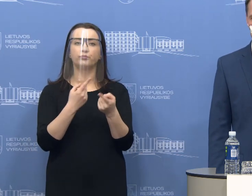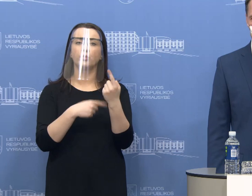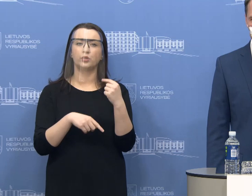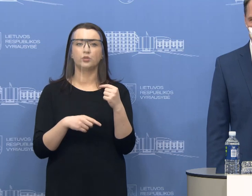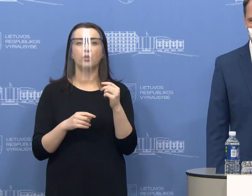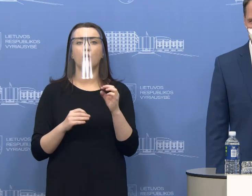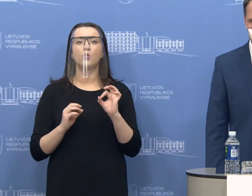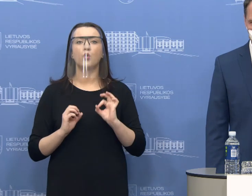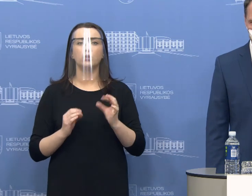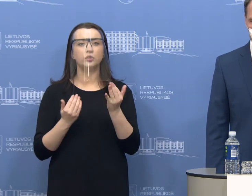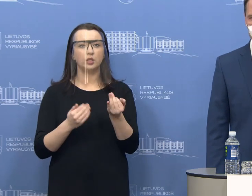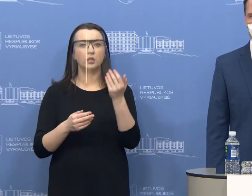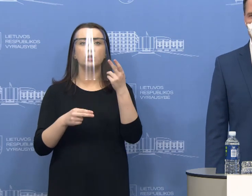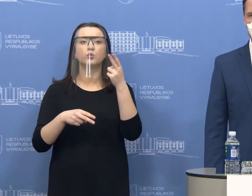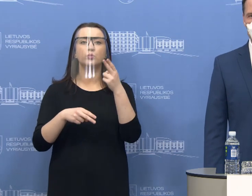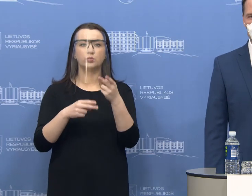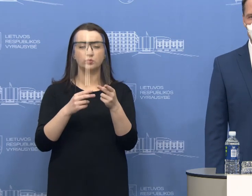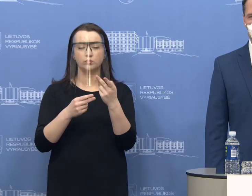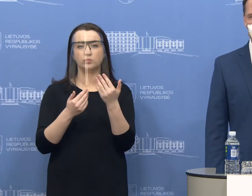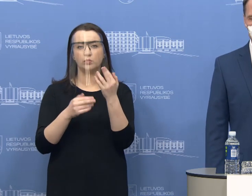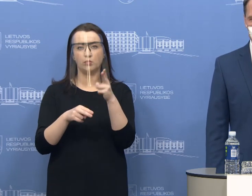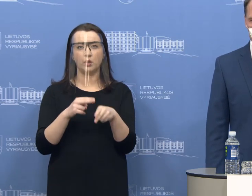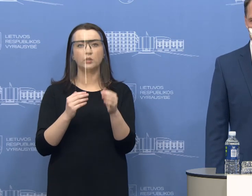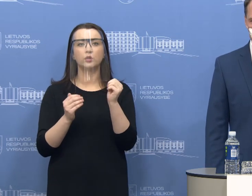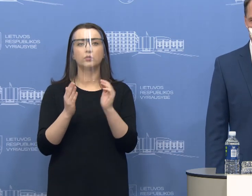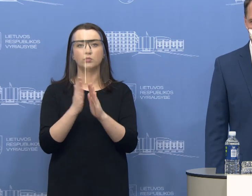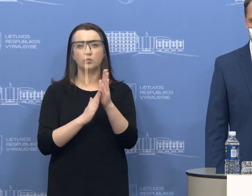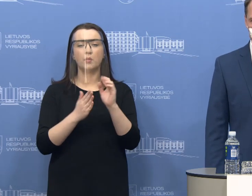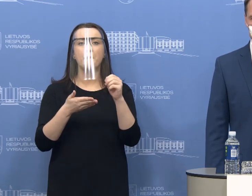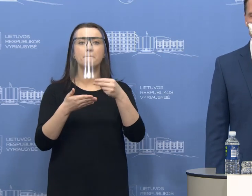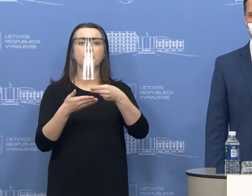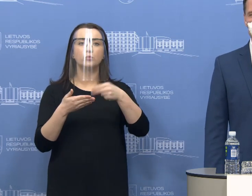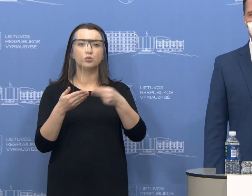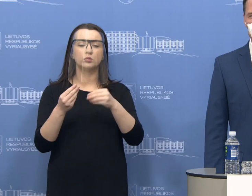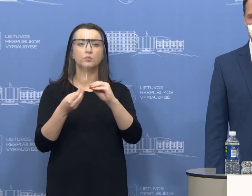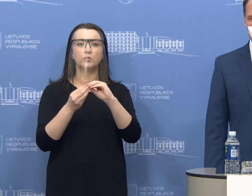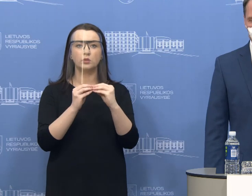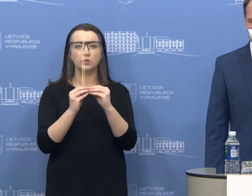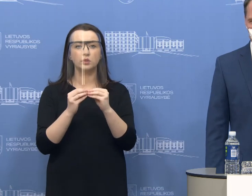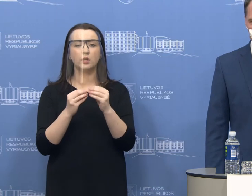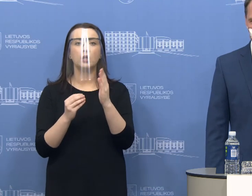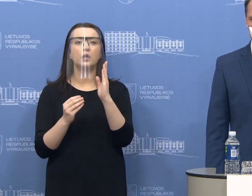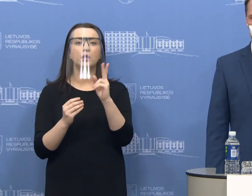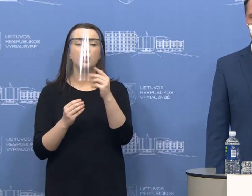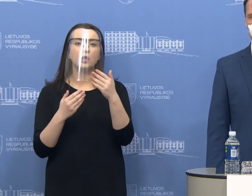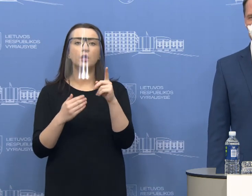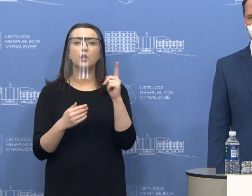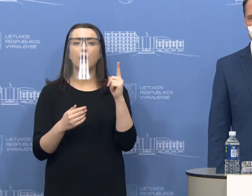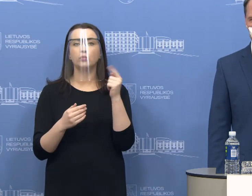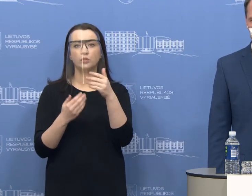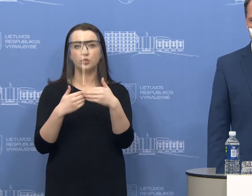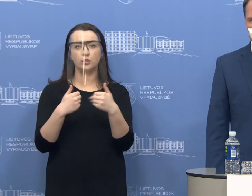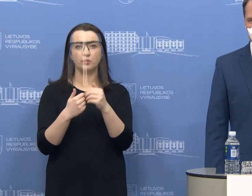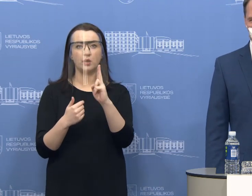šiandieną grįžęs pasirašysiu įsakymą ir hipotekos sandurių tvirtinimas iki jaunom šeimom, iki 35